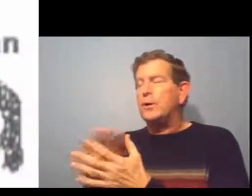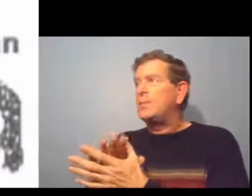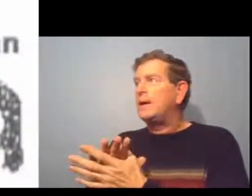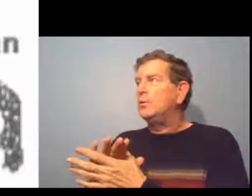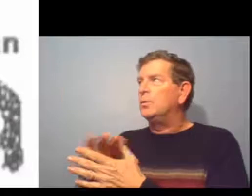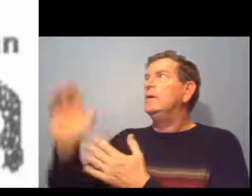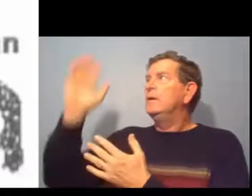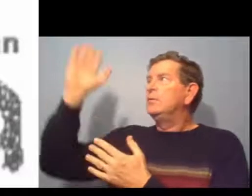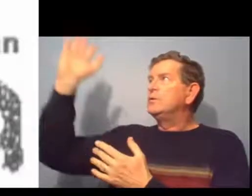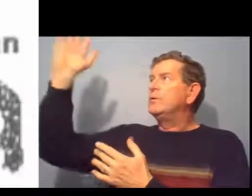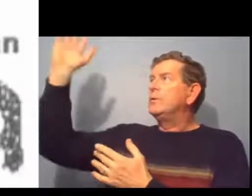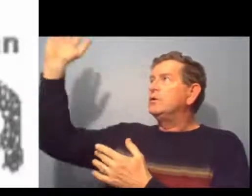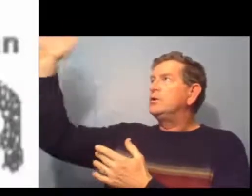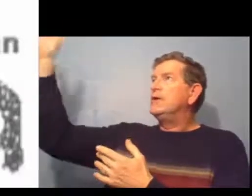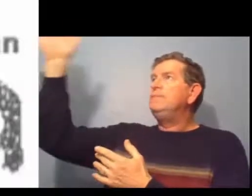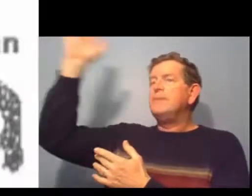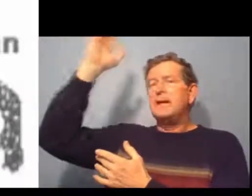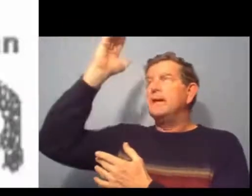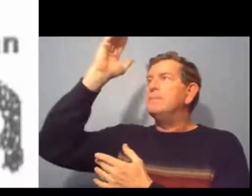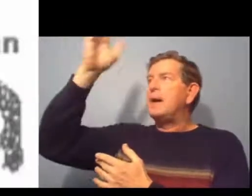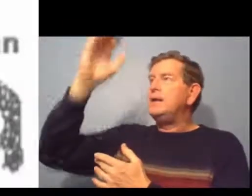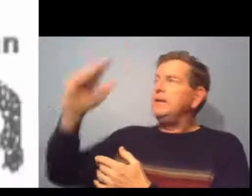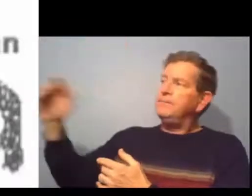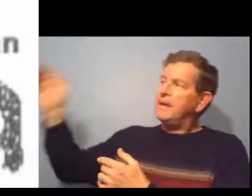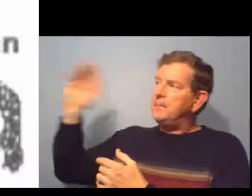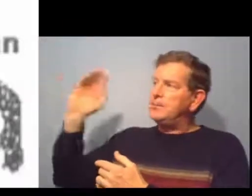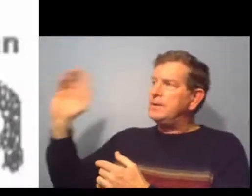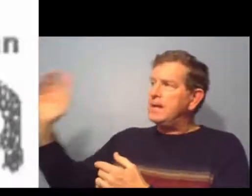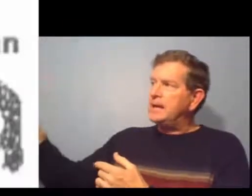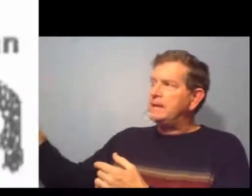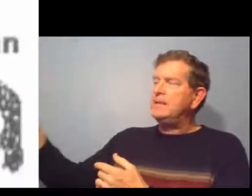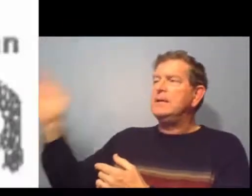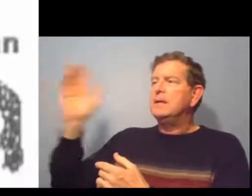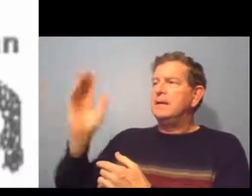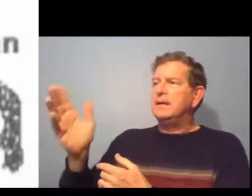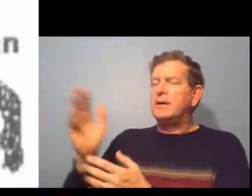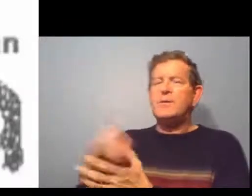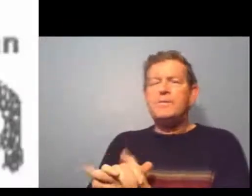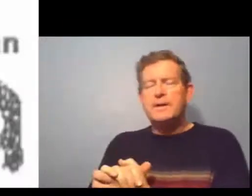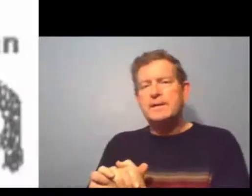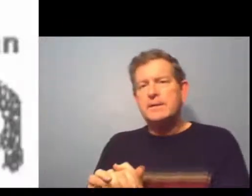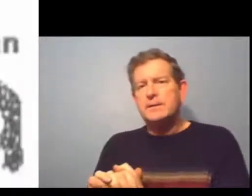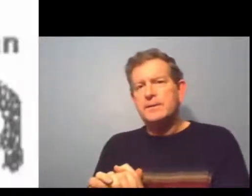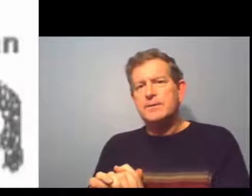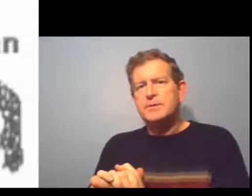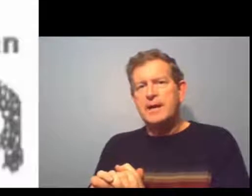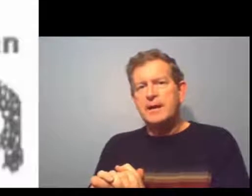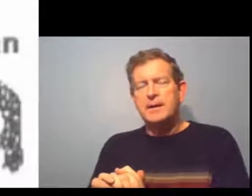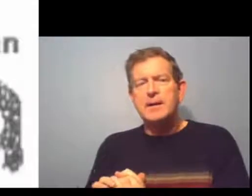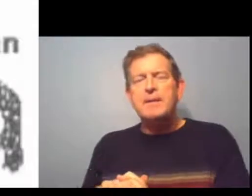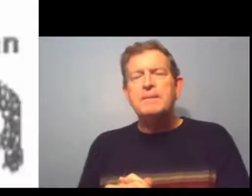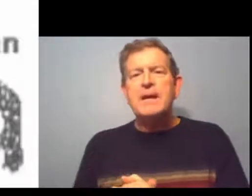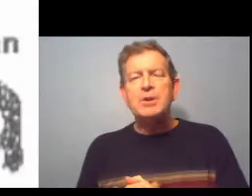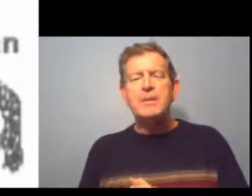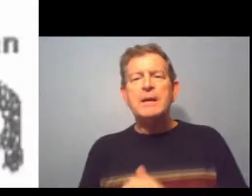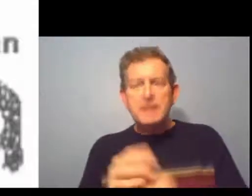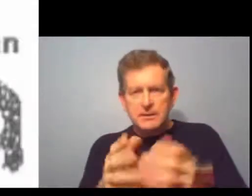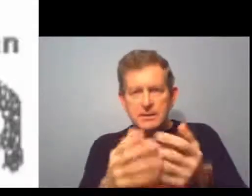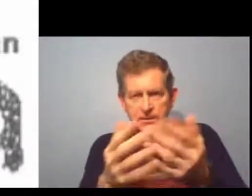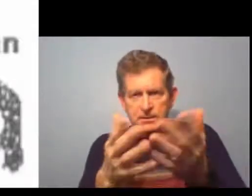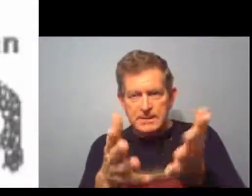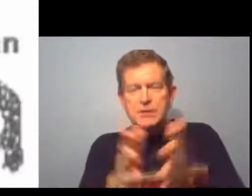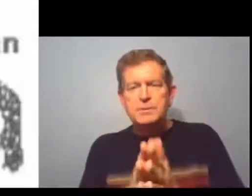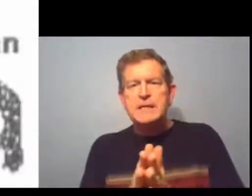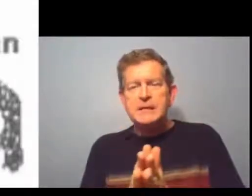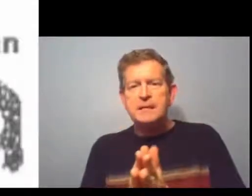niveau de leur prénom. Nous avons Jim et Marie et puis Eddie et enfin Suzanne. Et j'aimerais